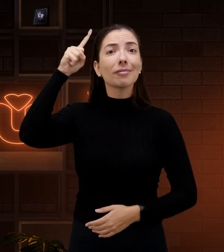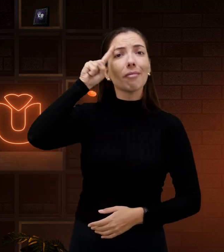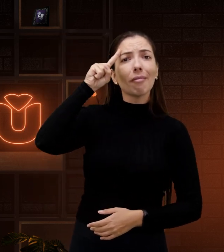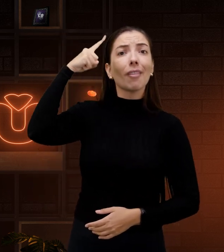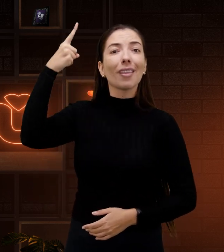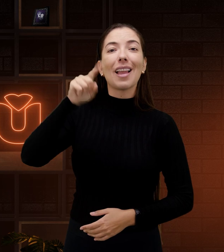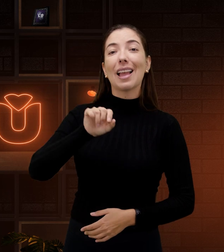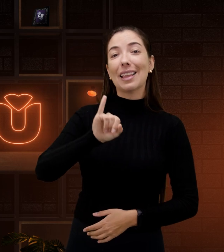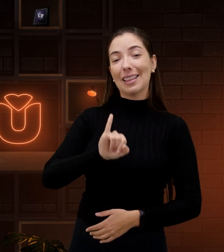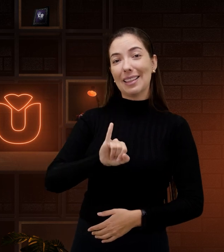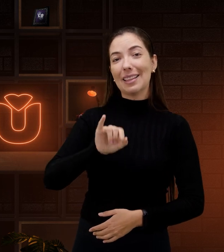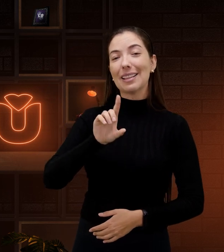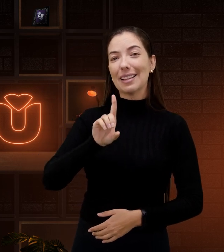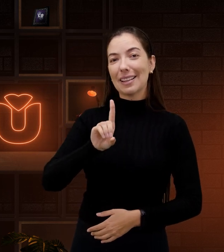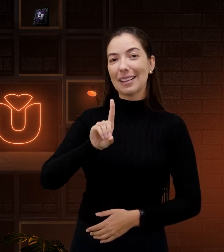sinalizar. Ideia.